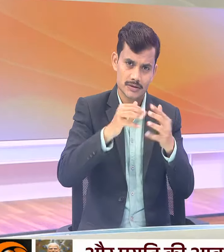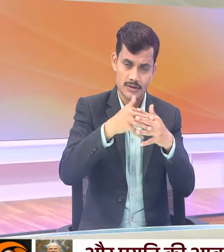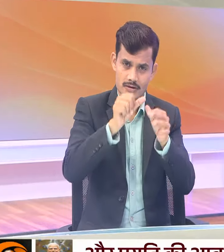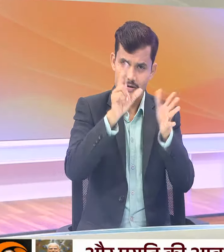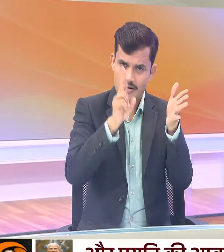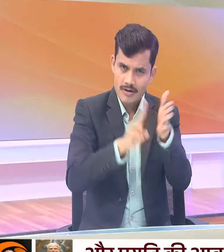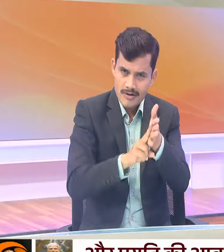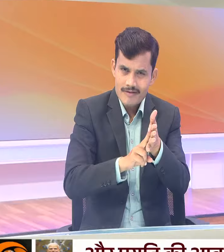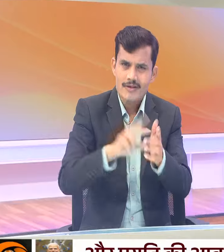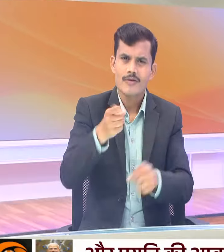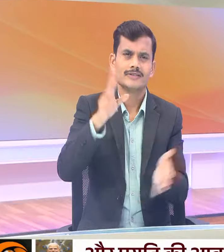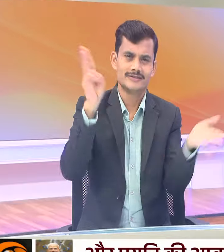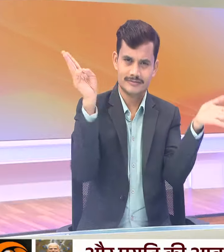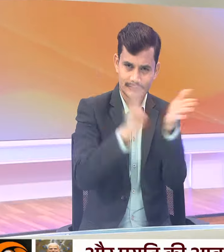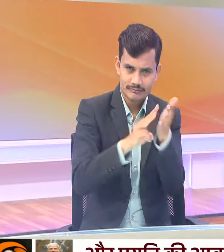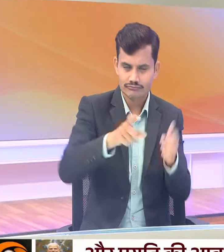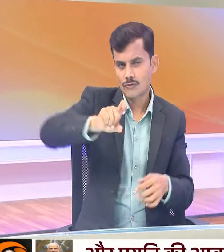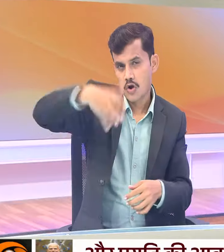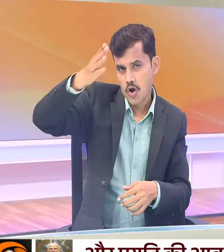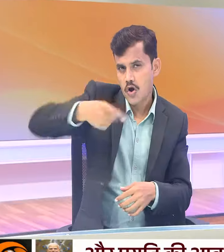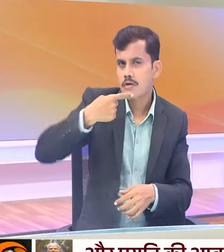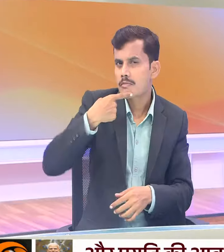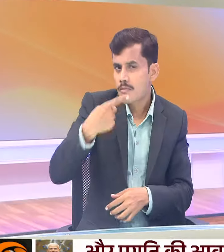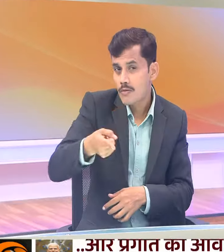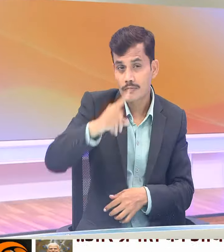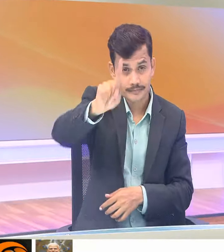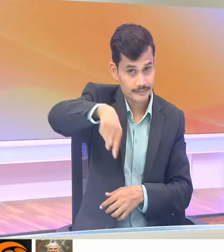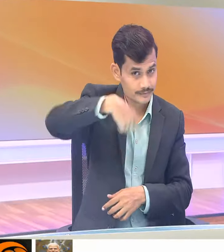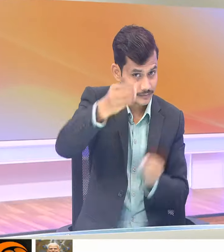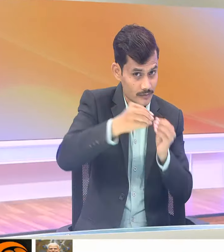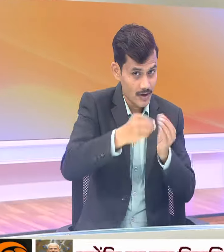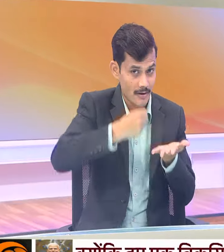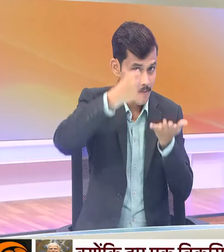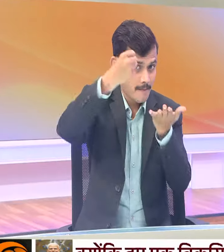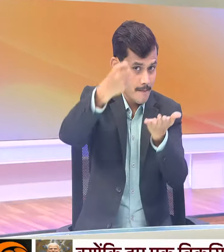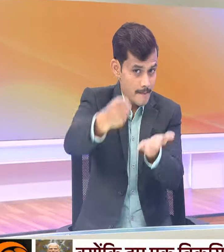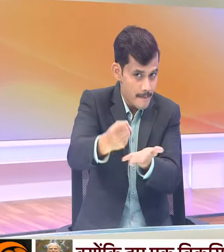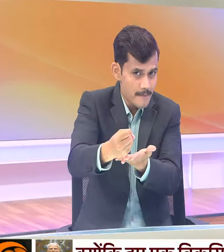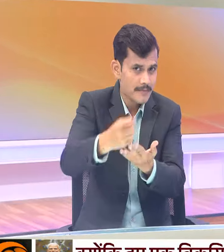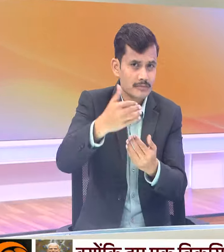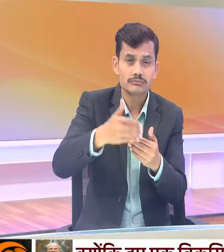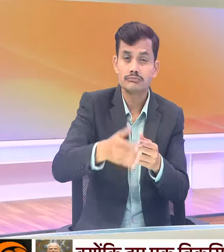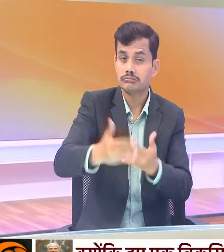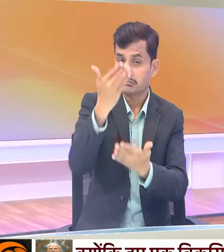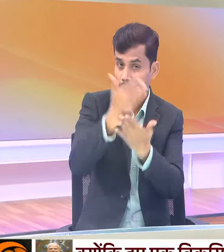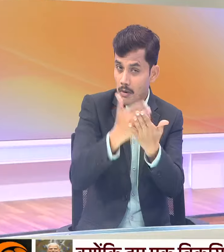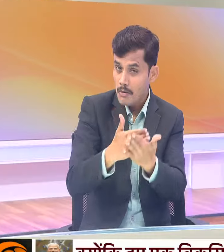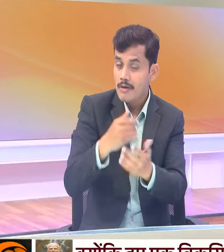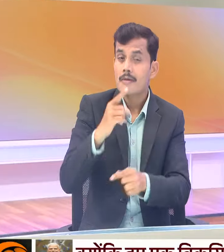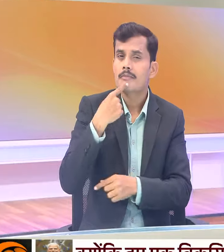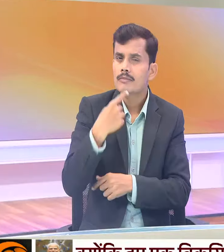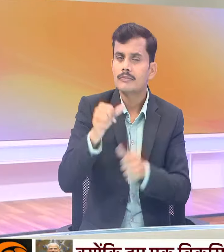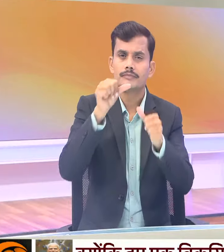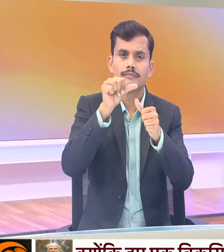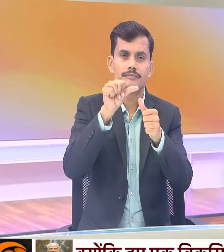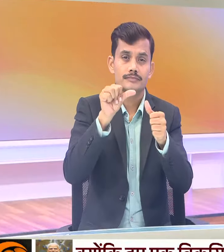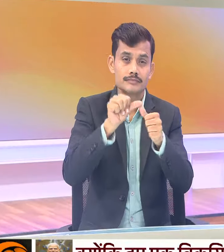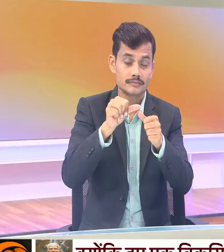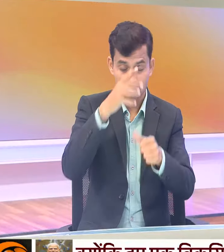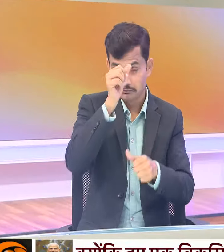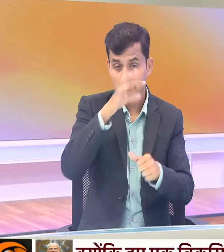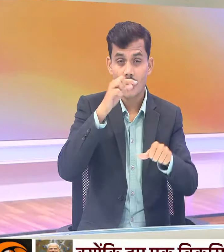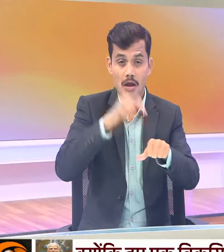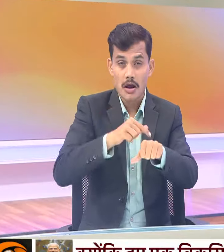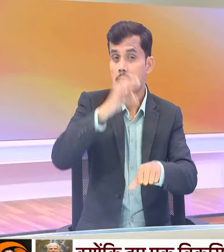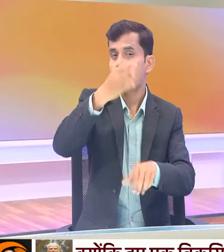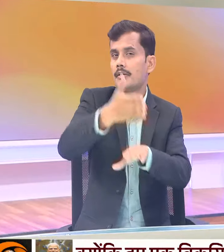शुबकामनाईं देते हुए कल पेश होने वाले बजट को अम्रत काल का बजट बताया। उन्होंने कहा कि ये बजट